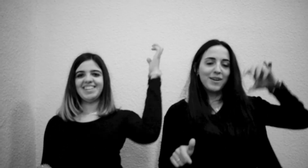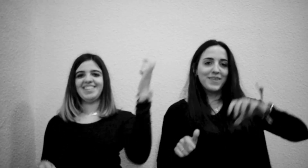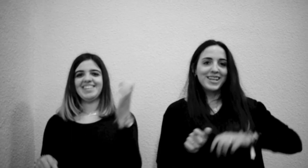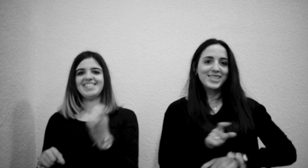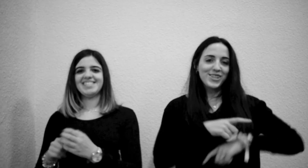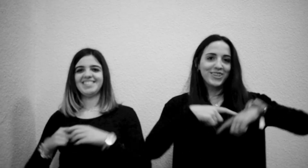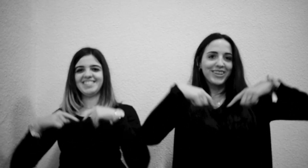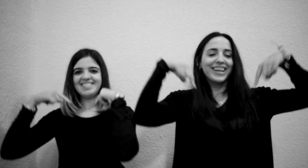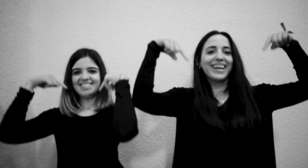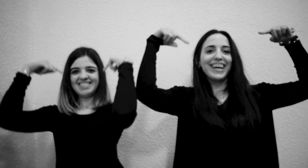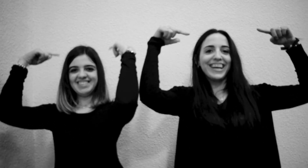a sonreír